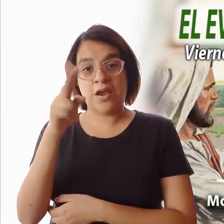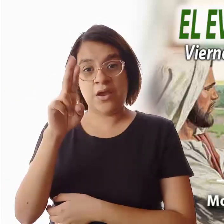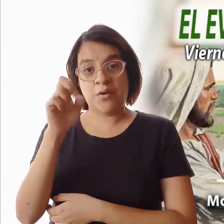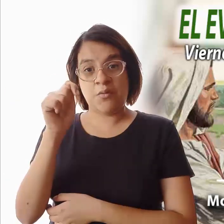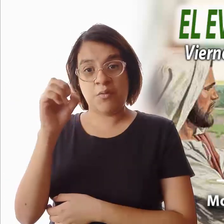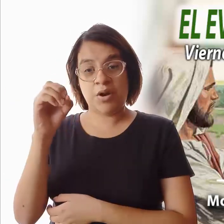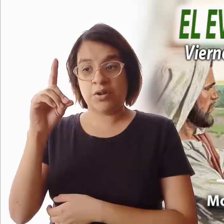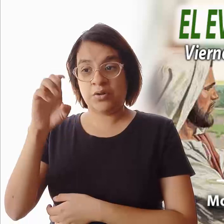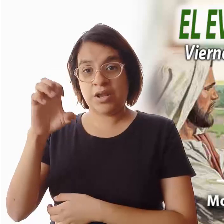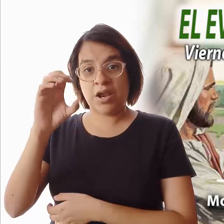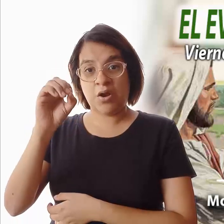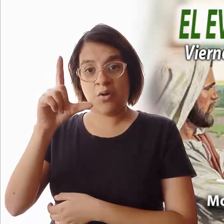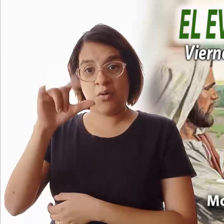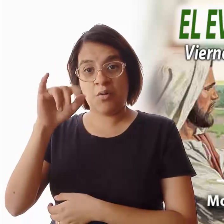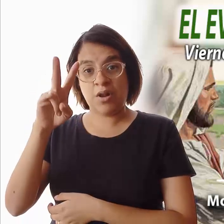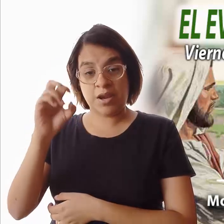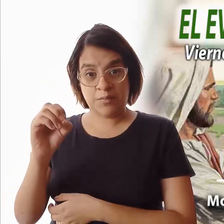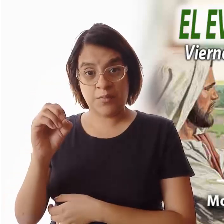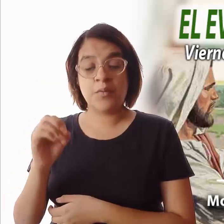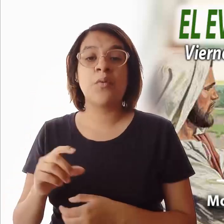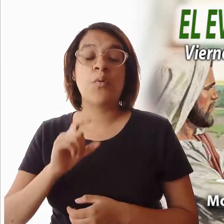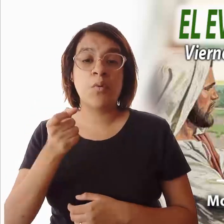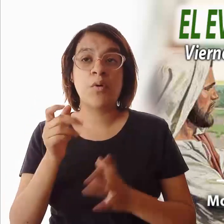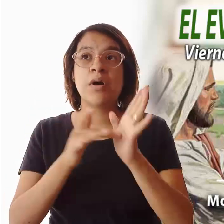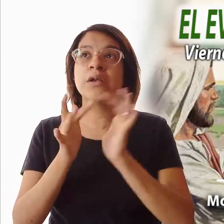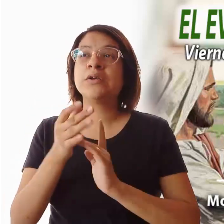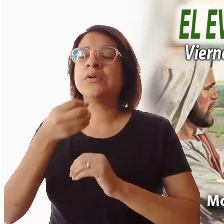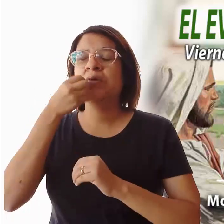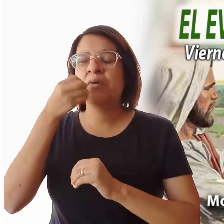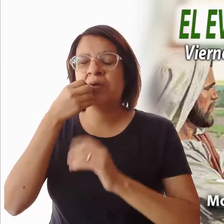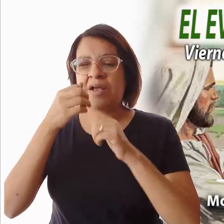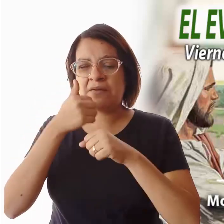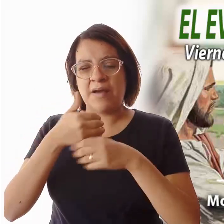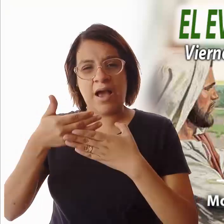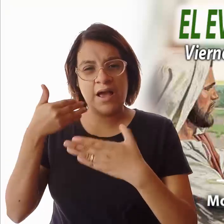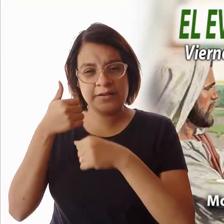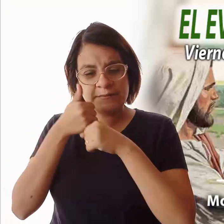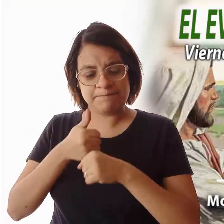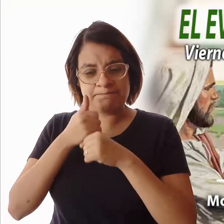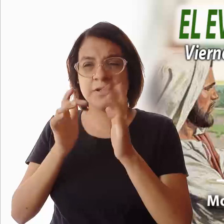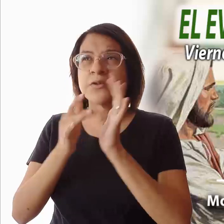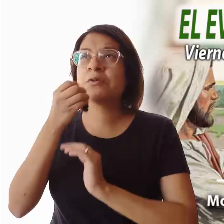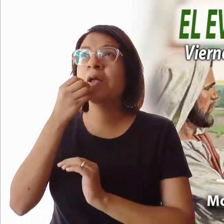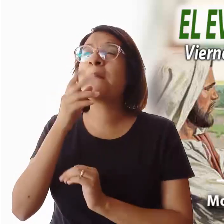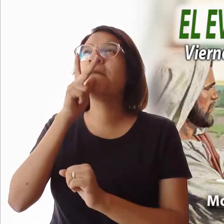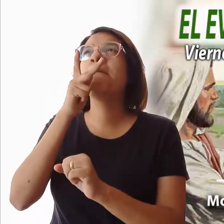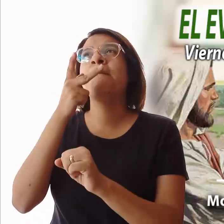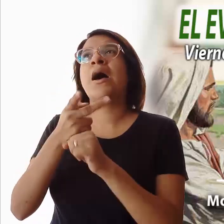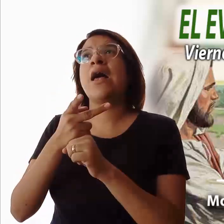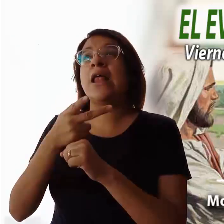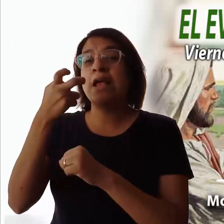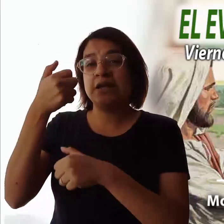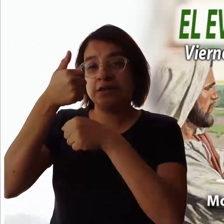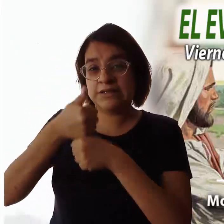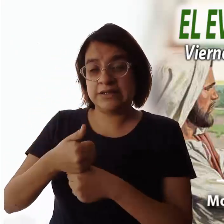oración que puede dar sentido a nuestros momentos de angustia. Padre, si es posible